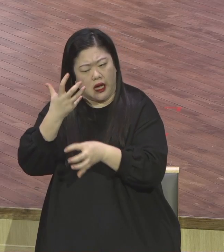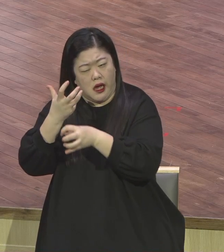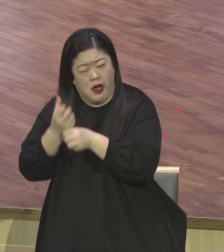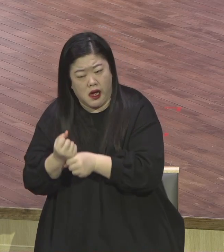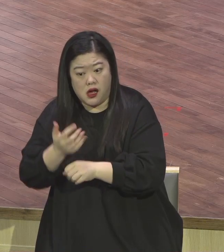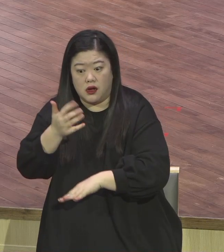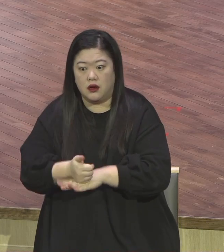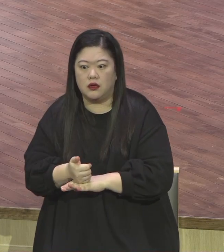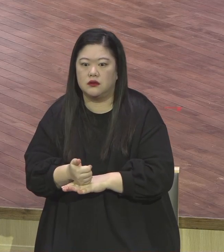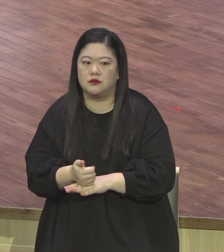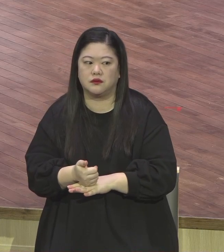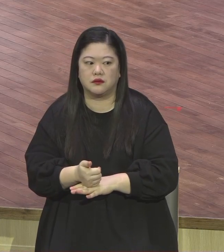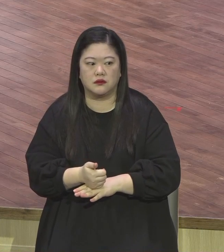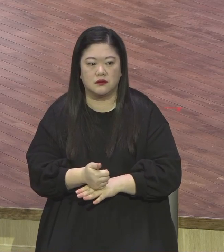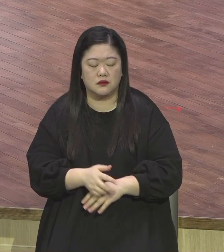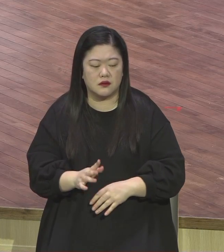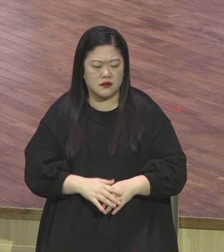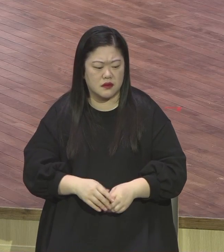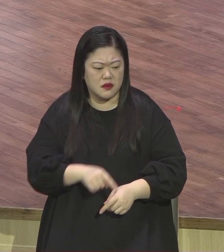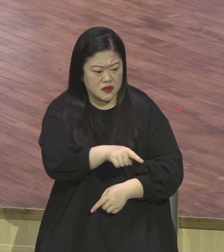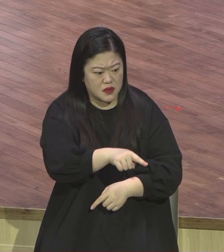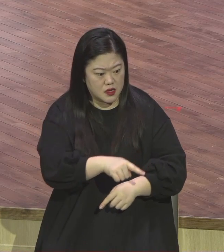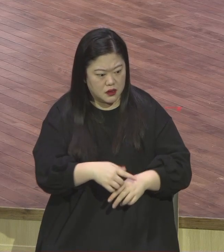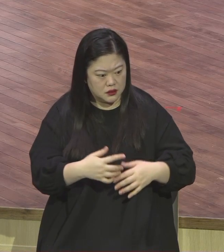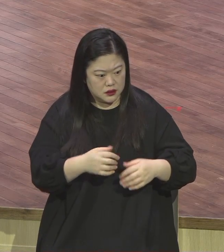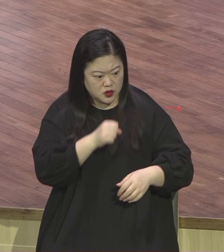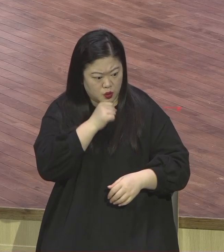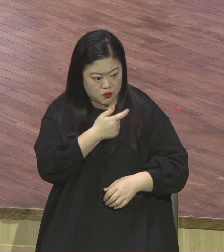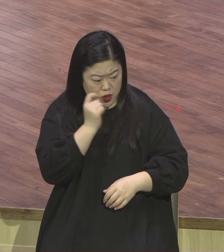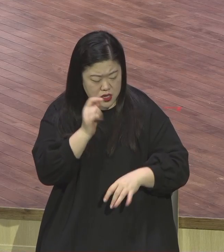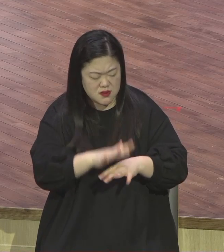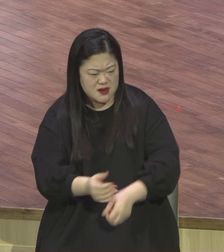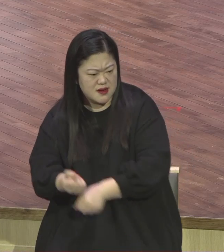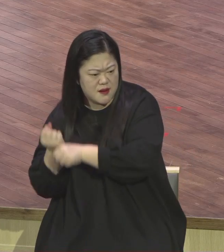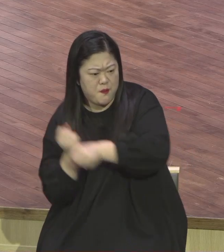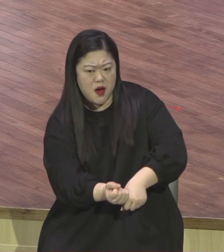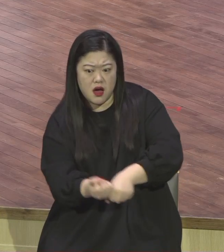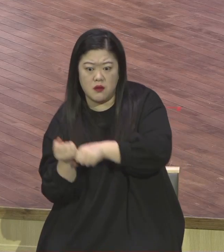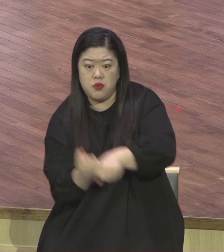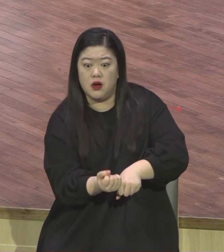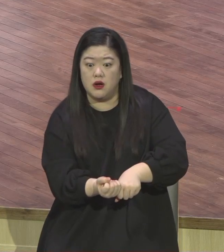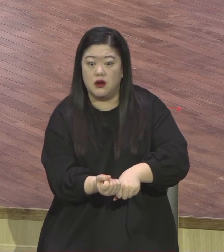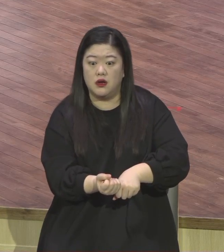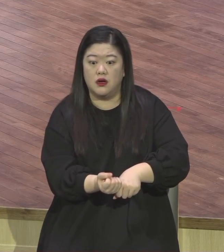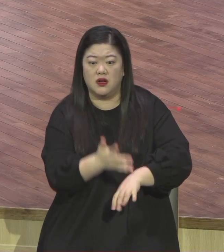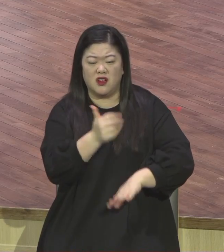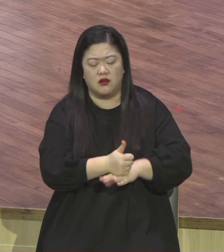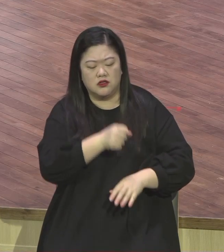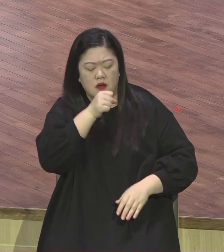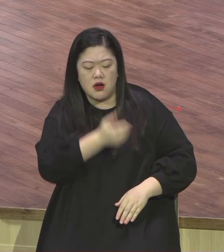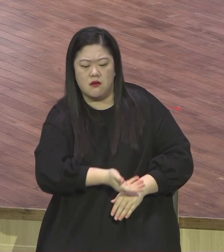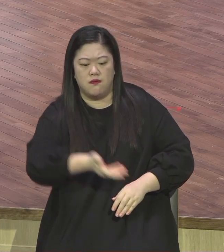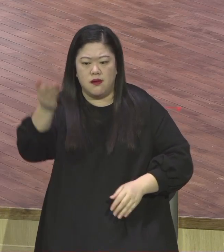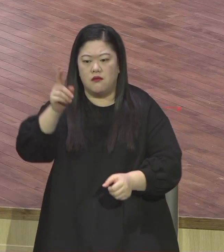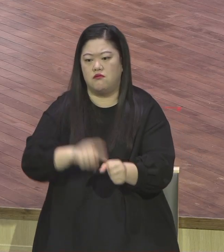성적지상주의로 인해서 이렇게 됐어요. 성적을 올리기 위해서는요. 스타풀이에요.